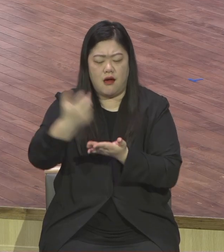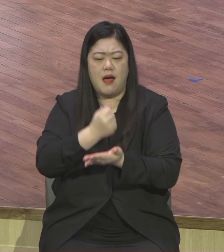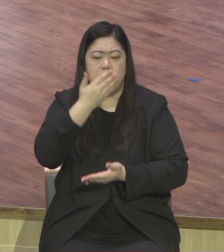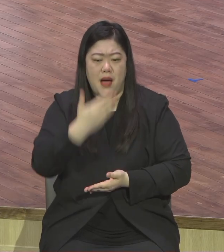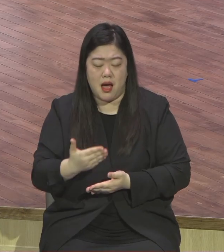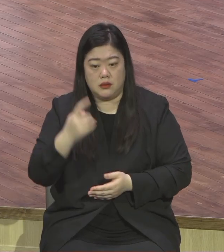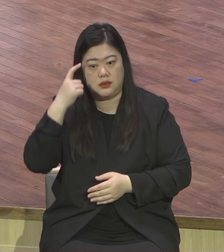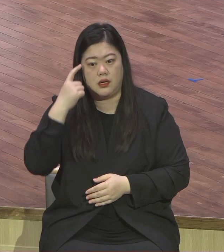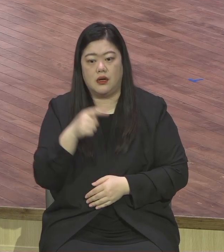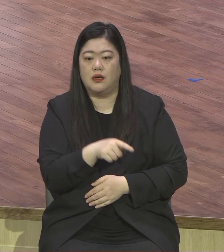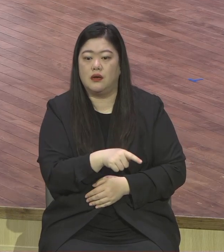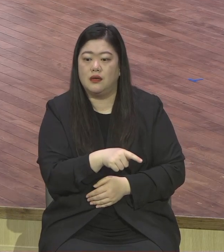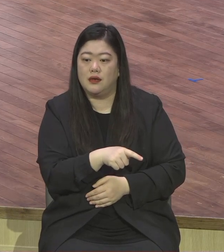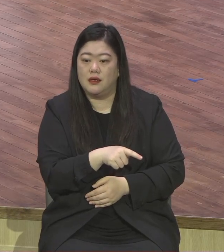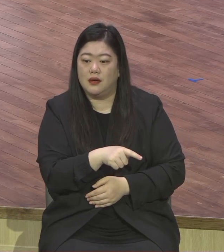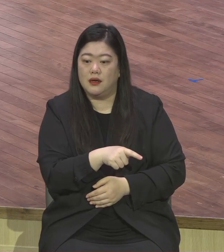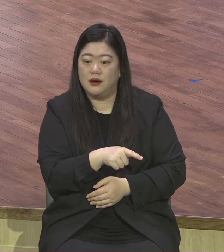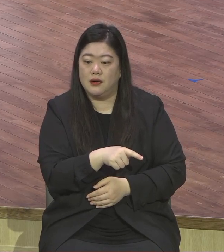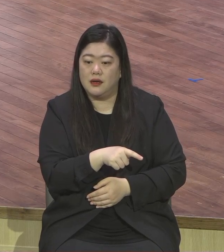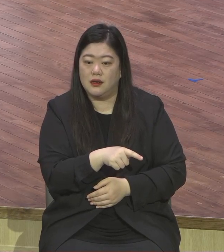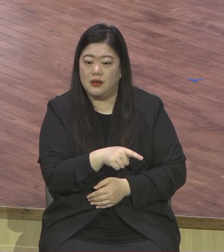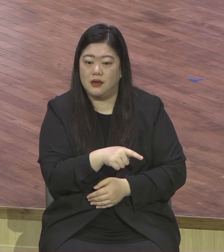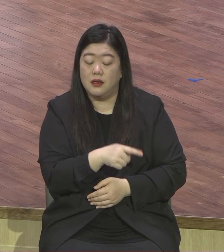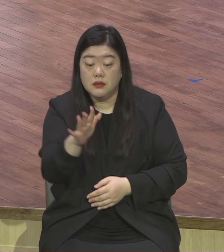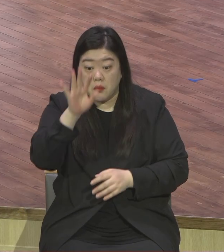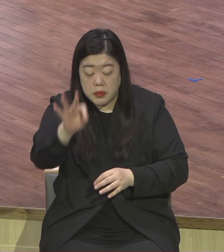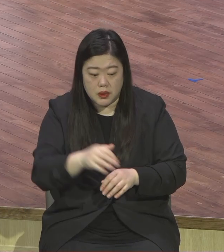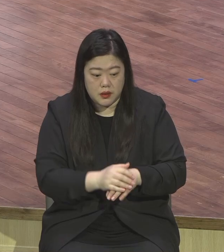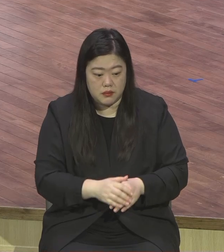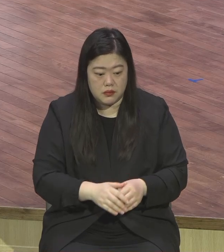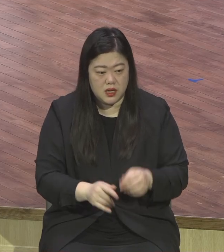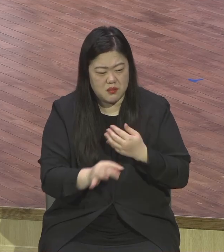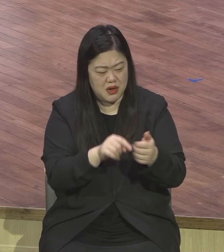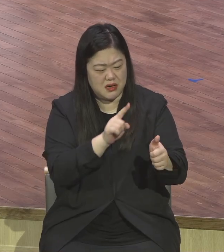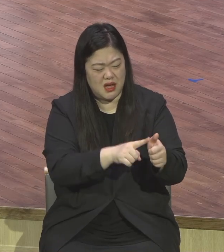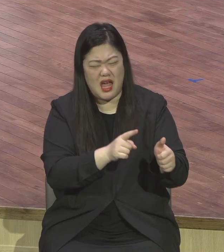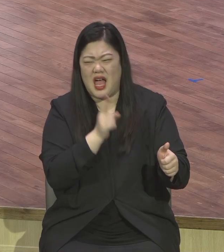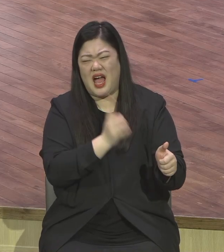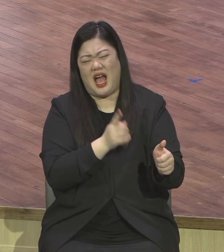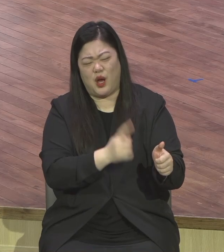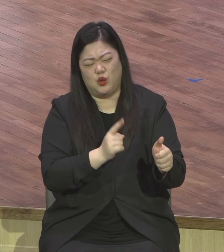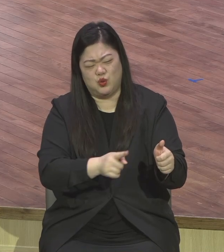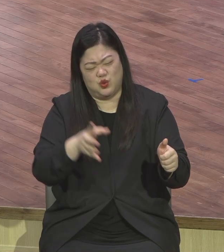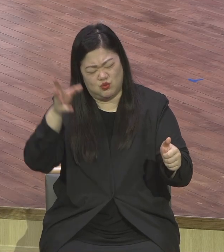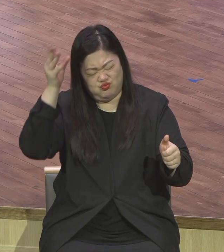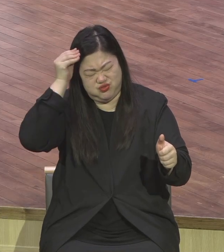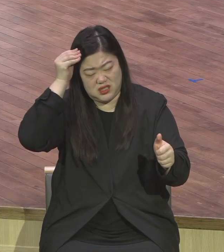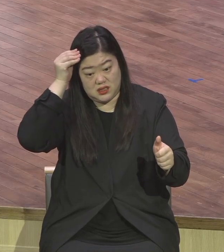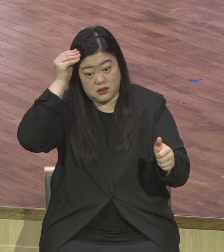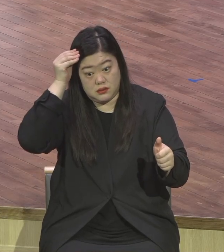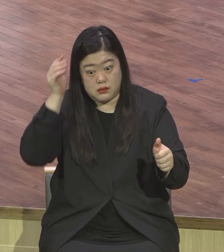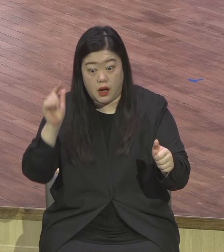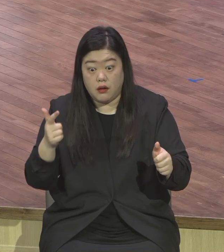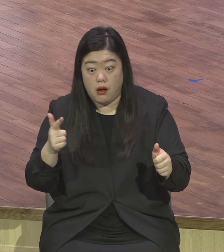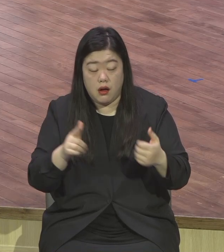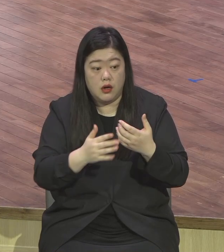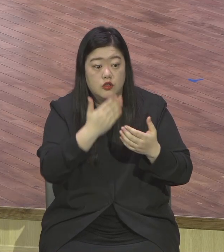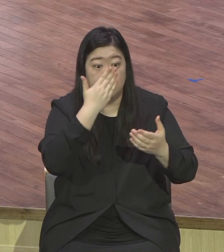문제는 이 사람 문제뿐만이 아니 그 당시에 만 해도 유대인들의 보편적인